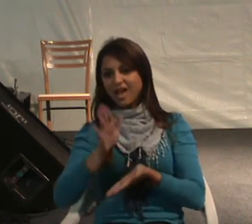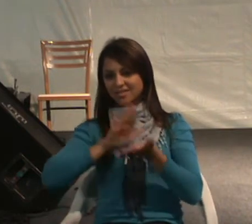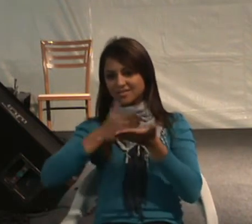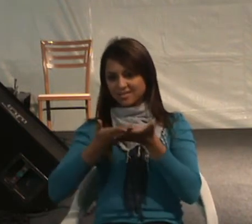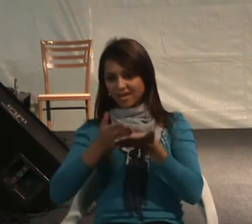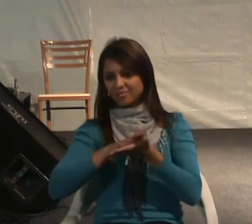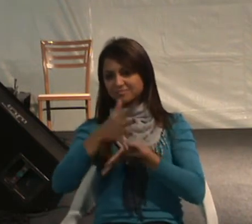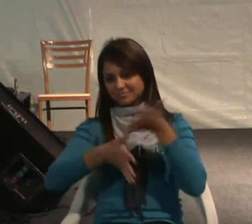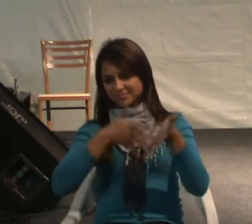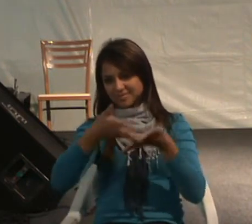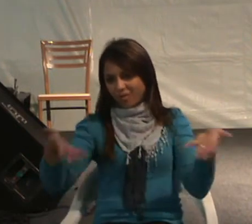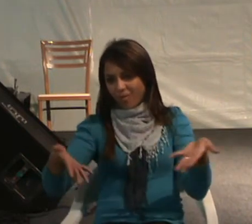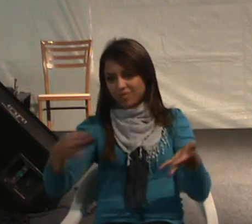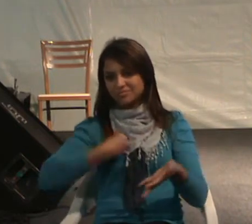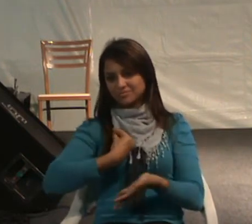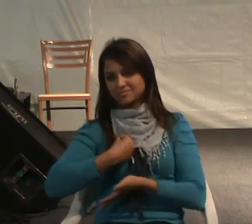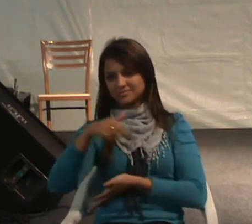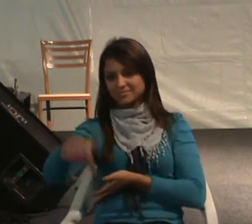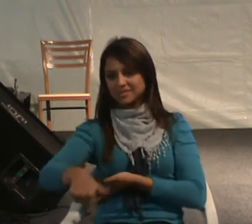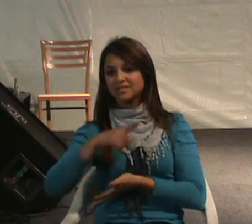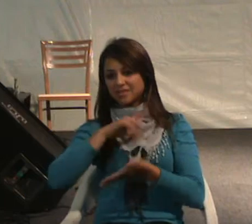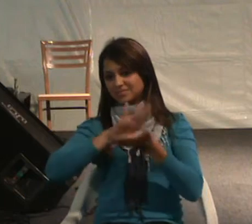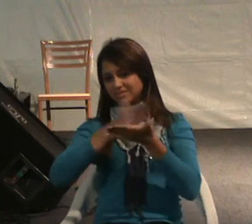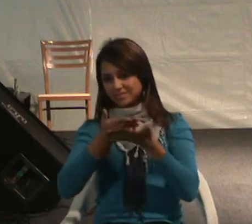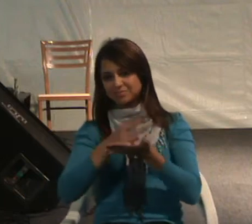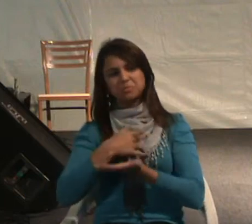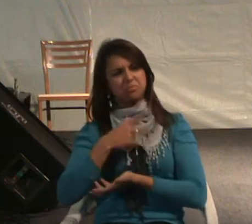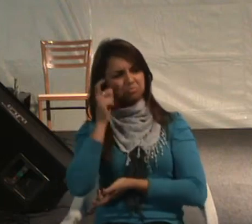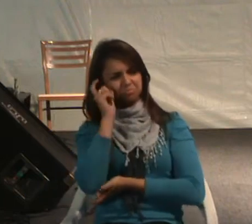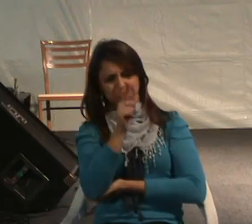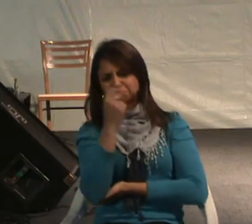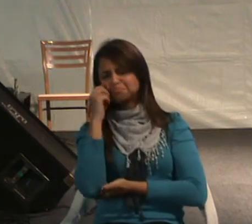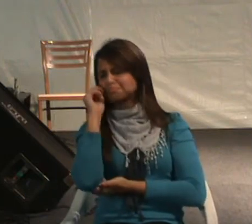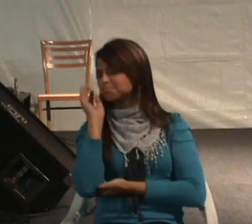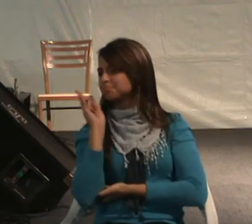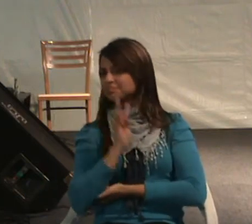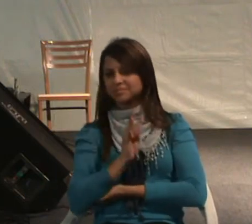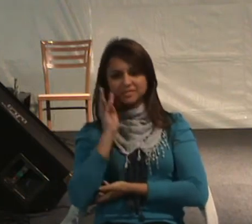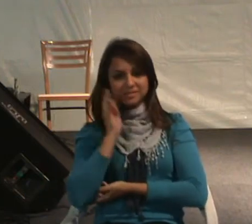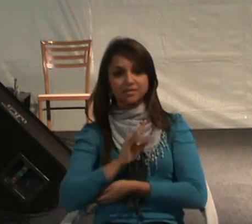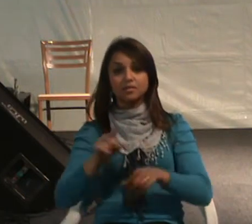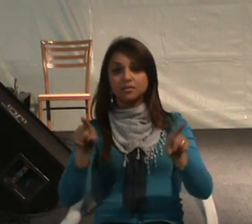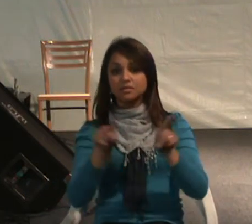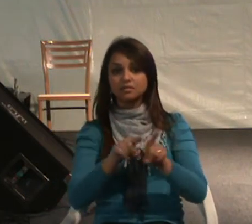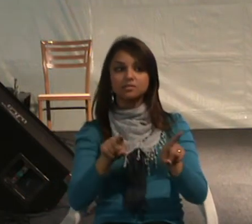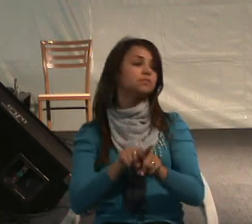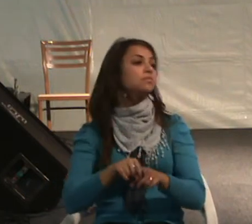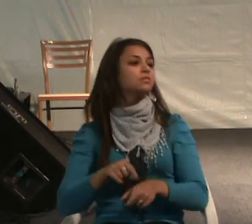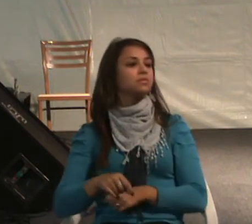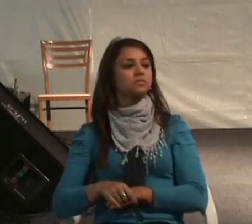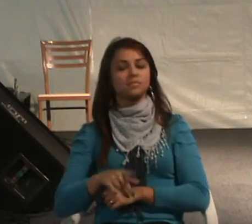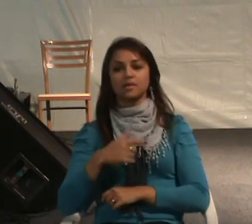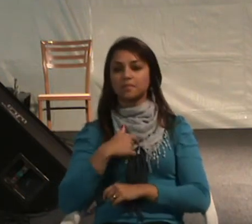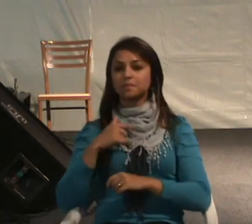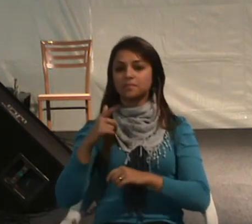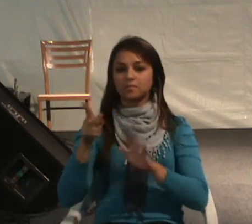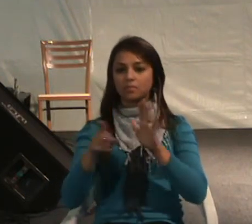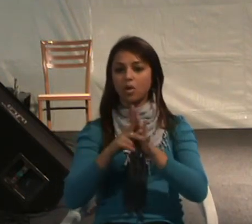intérprete de Libras aqui, traduzindo. Eu acho isso bem legal. E programática, que são o